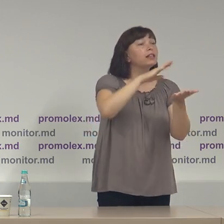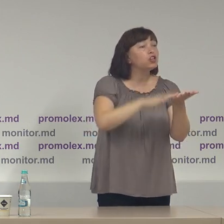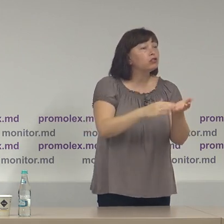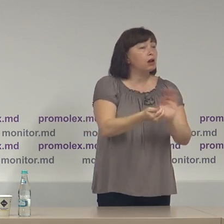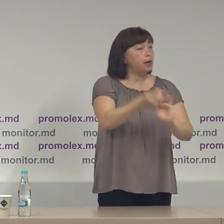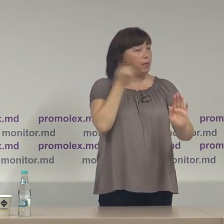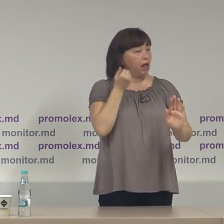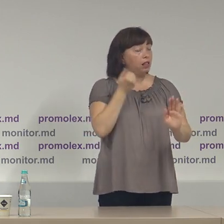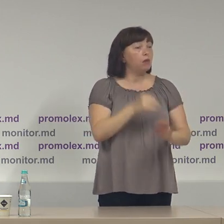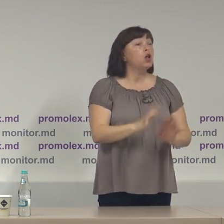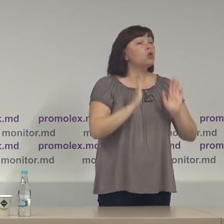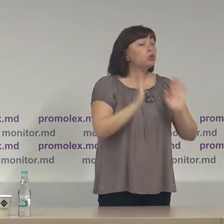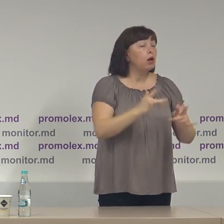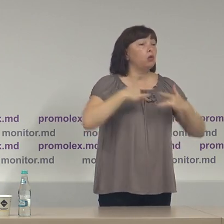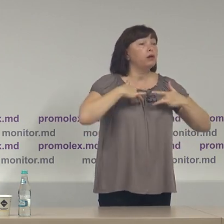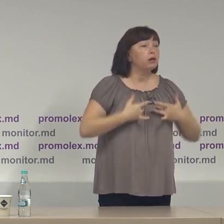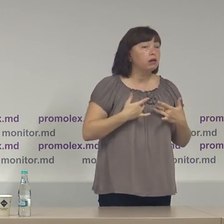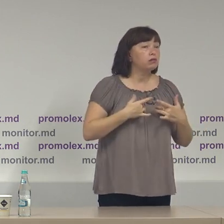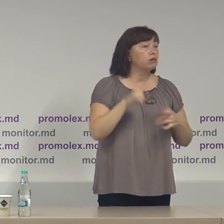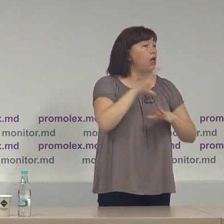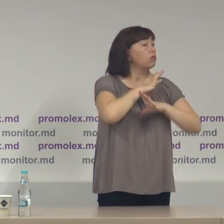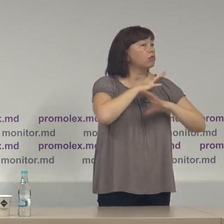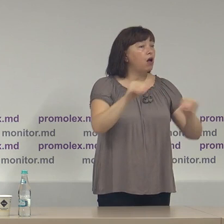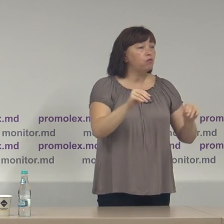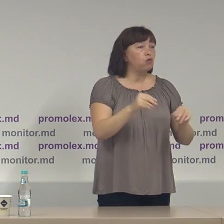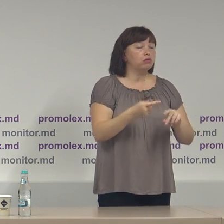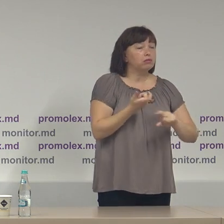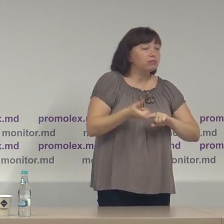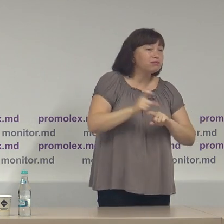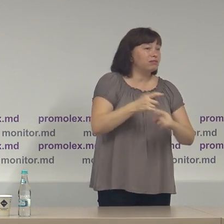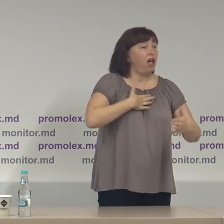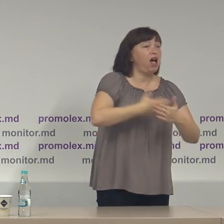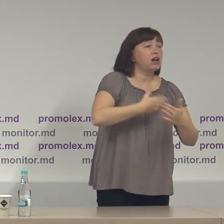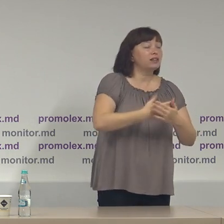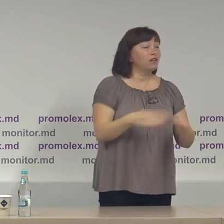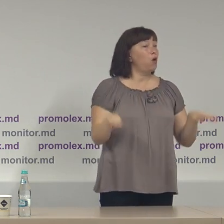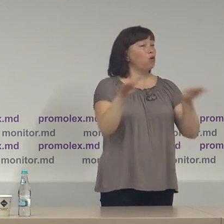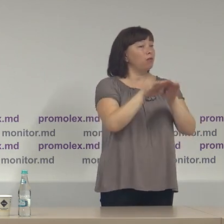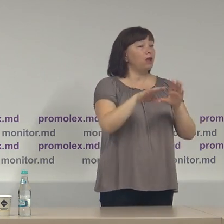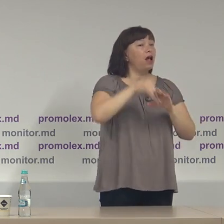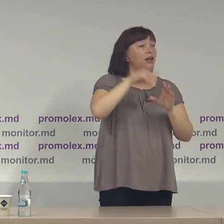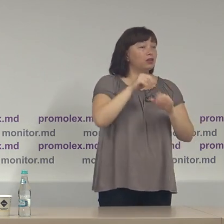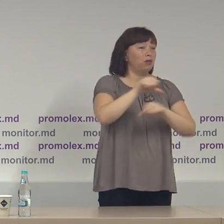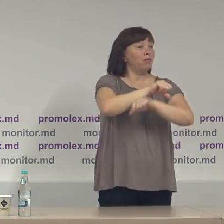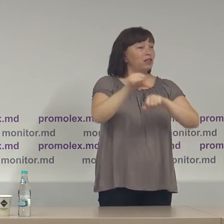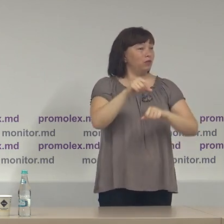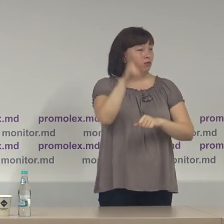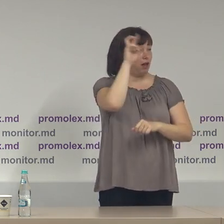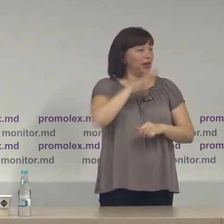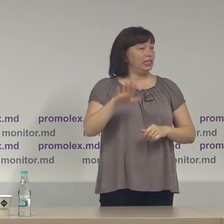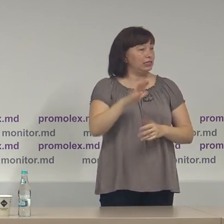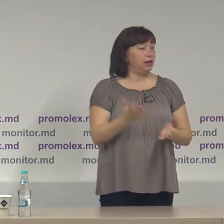prealabilă doar că cu regret nu au fost atât de activi comparativ cu alegătorii de pestihotare ale